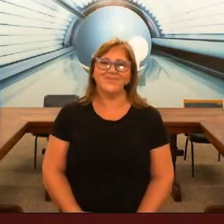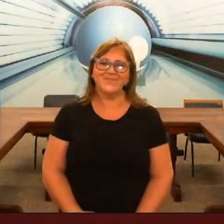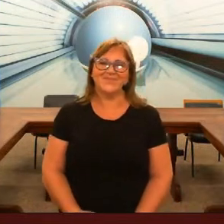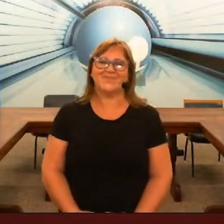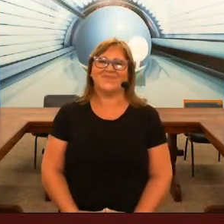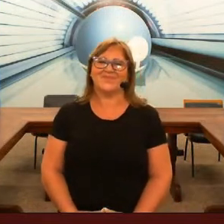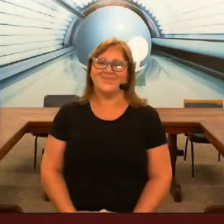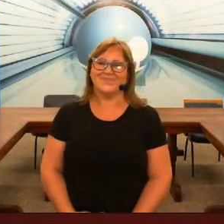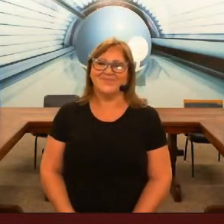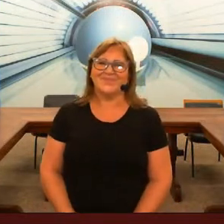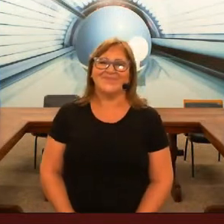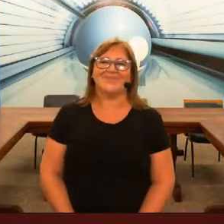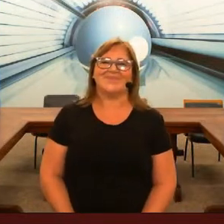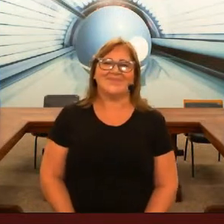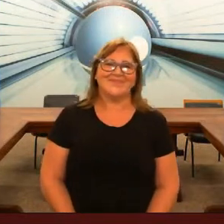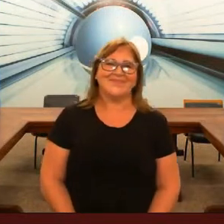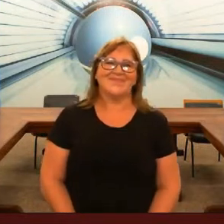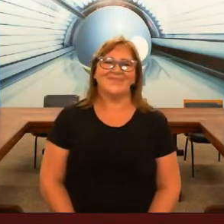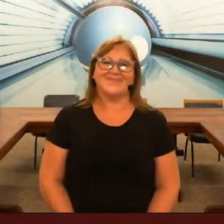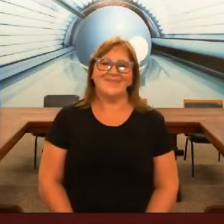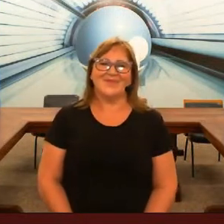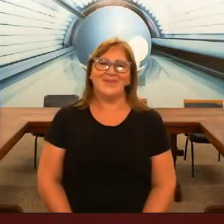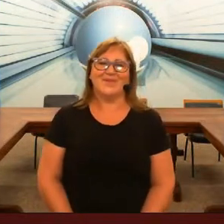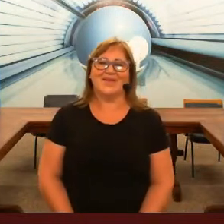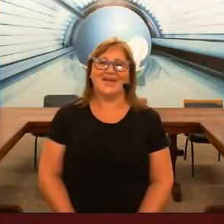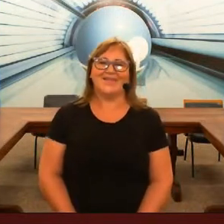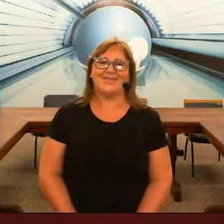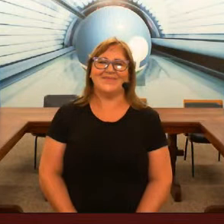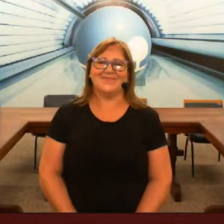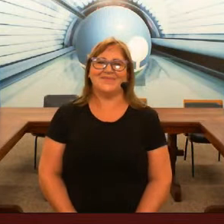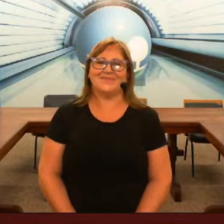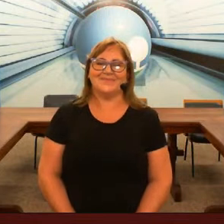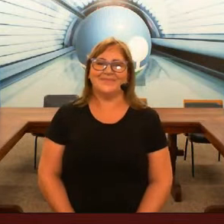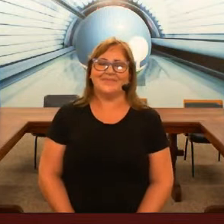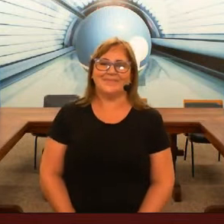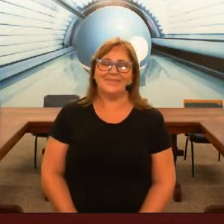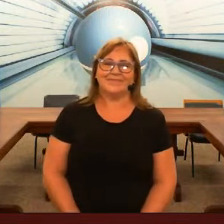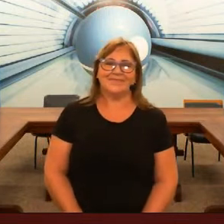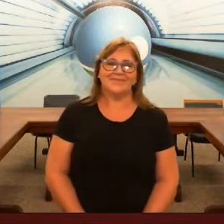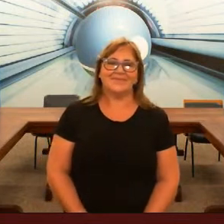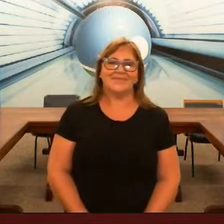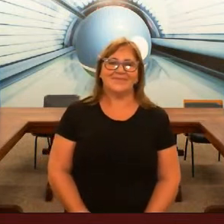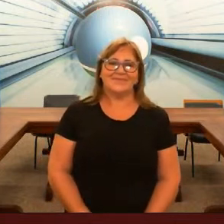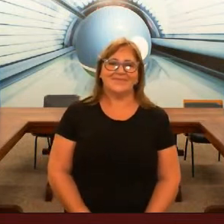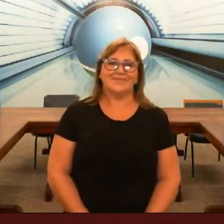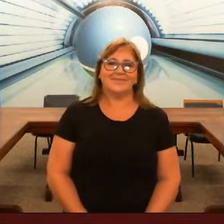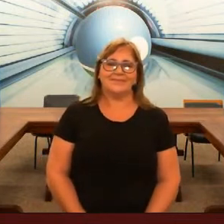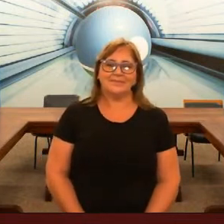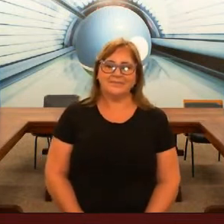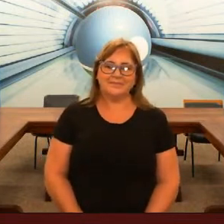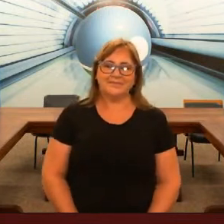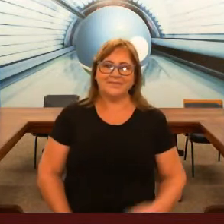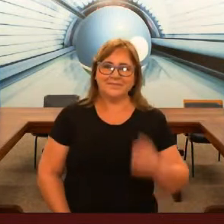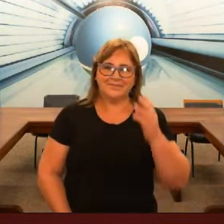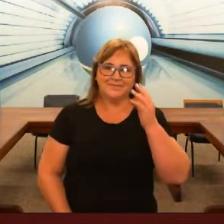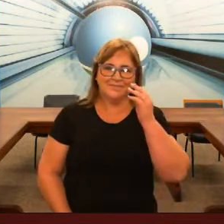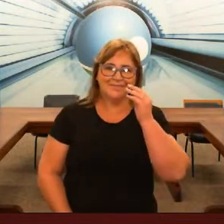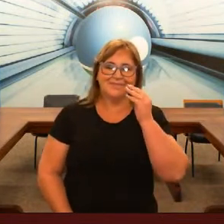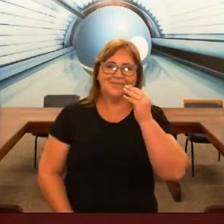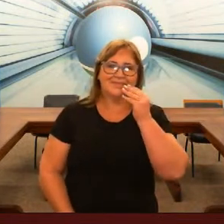participação agradeço imensamente viu as suas contribuições foram ótimas para engrandecer esse momento que